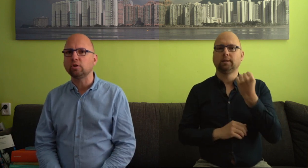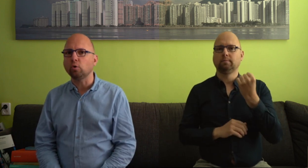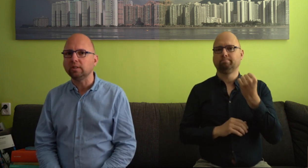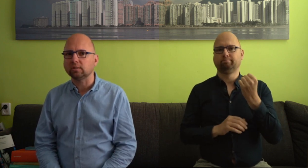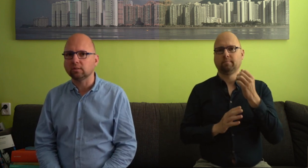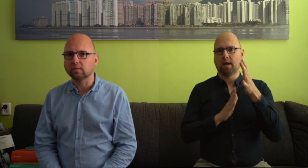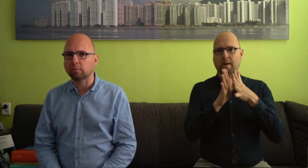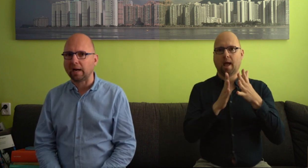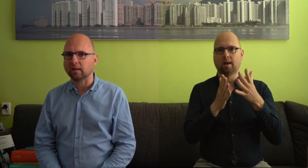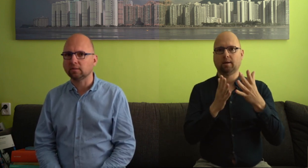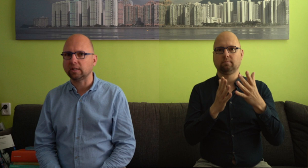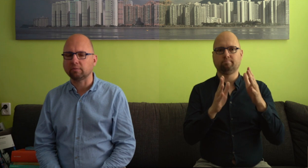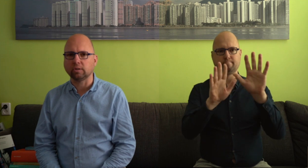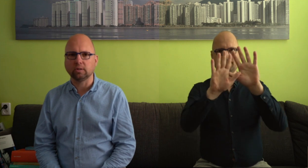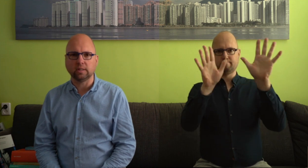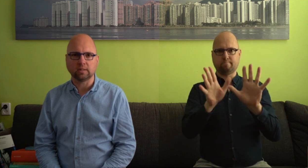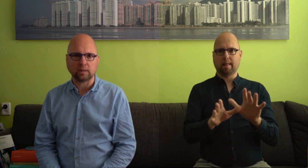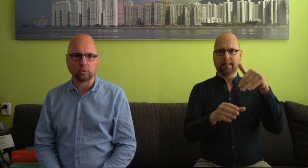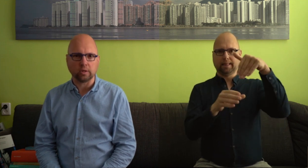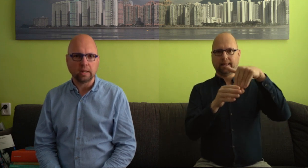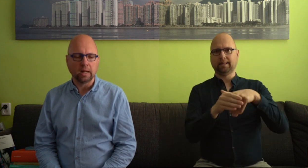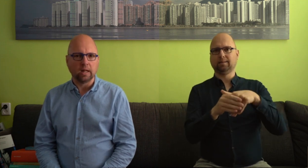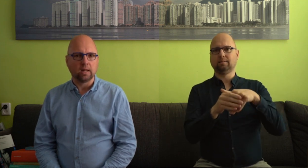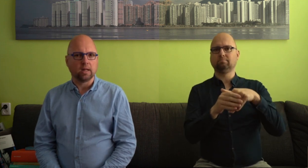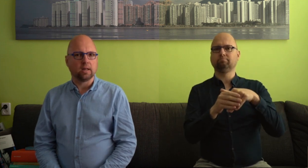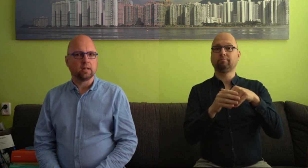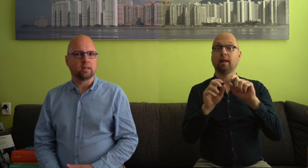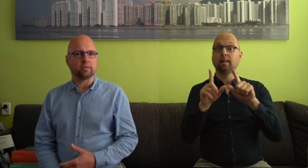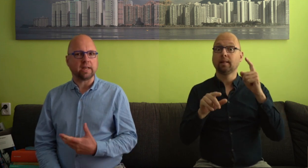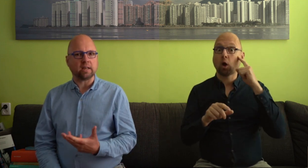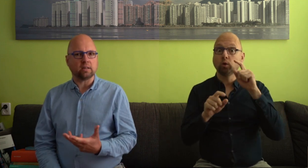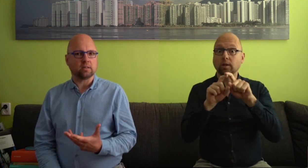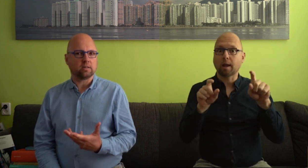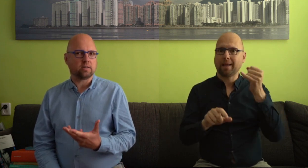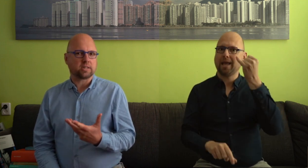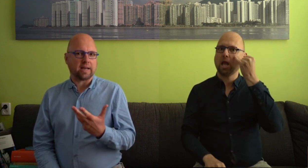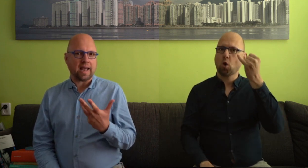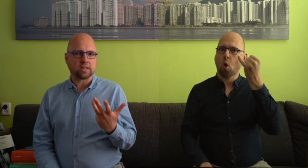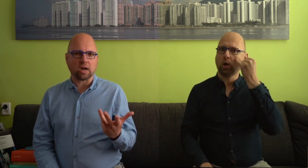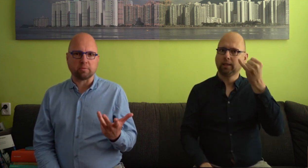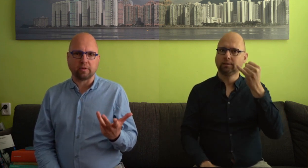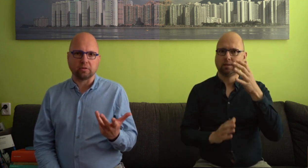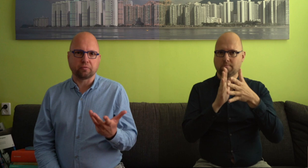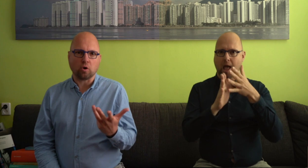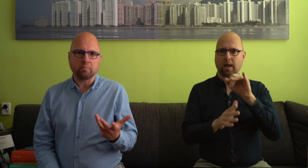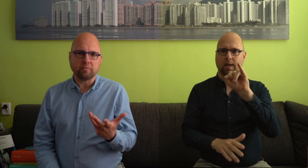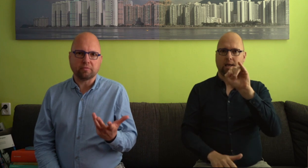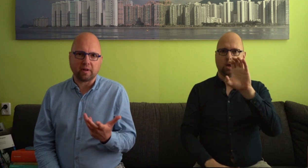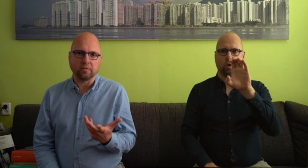iconisch gebaar zeggen we in de taalkunde. Dat wil zeggen, er zijn eigenschappen van de vorm van